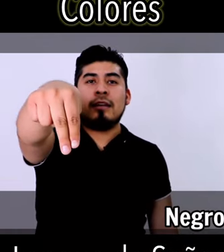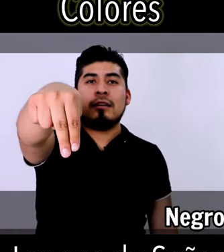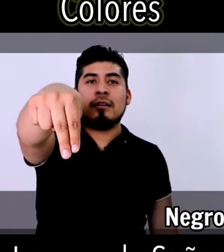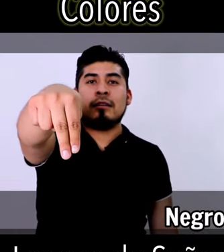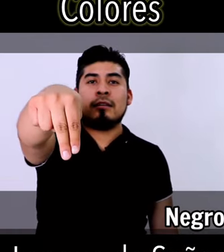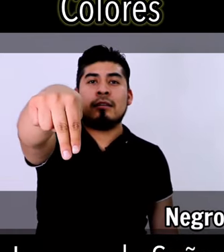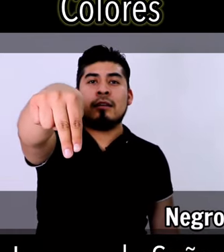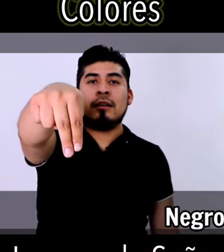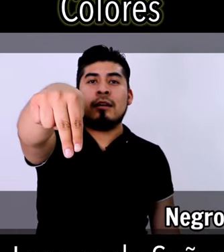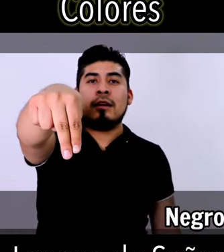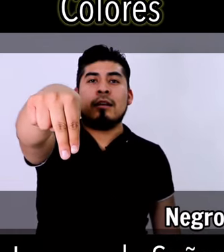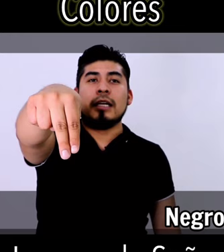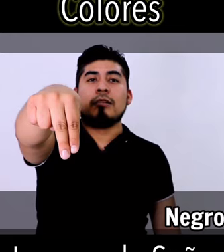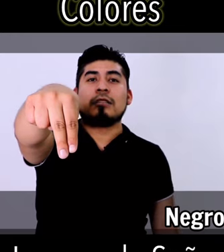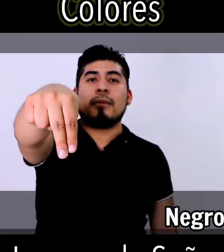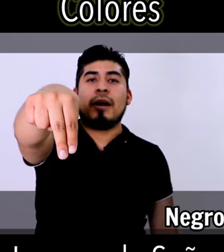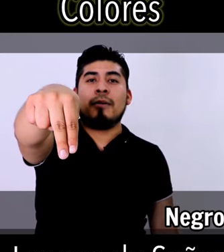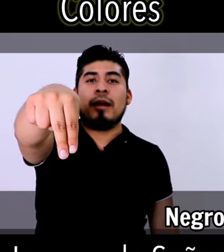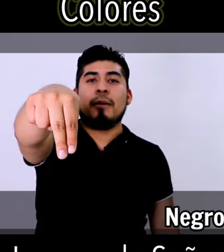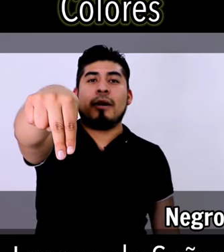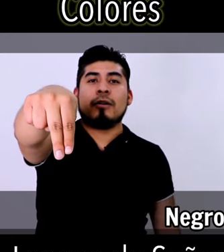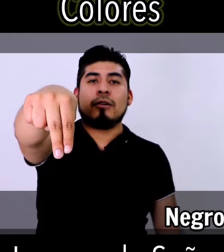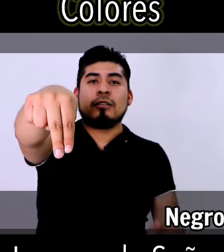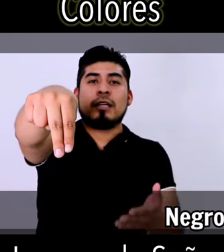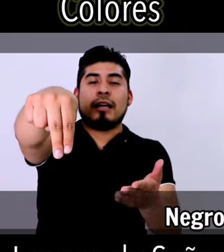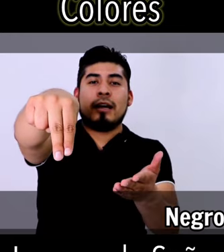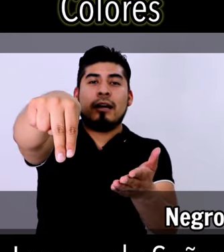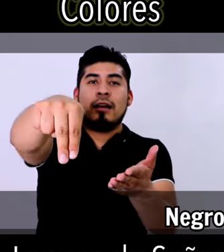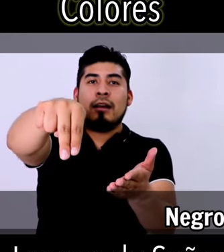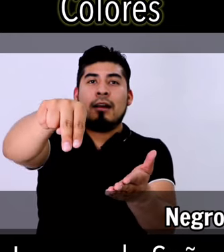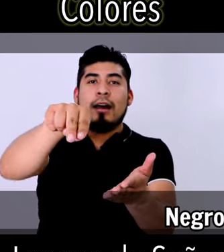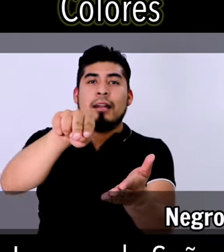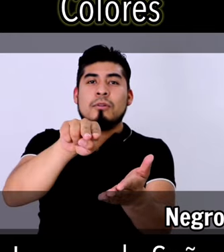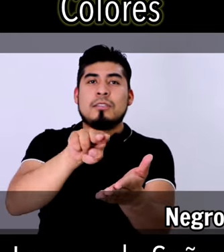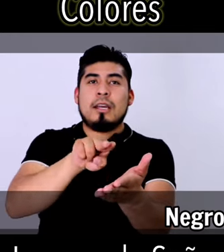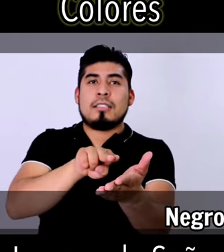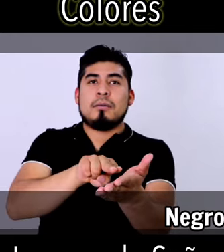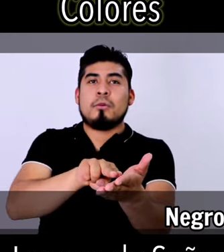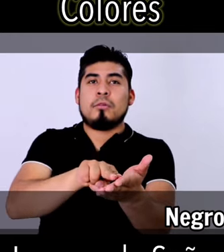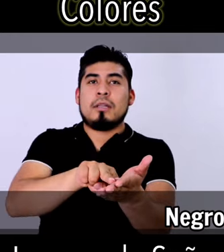y en nuestra palma de la mano contraria haremos este movimiento.